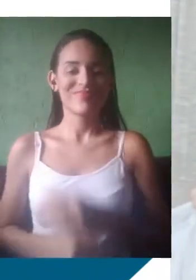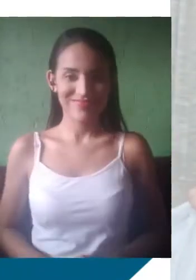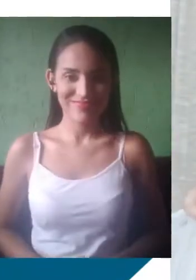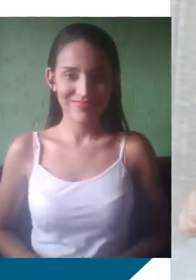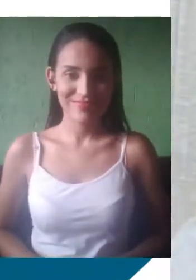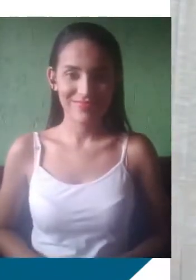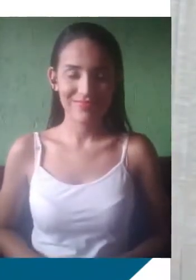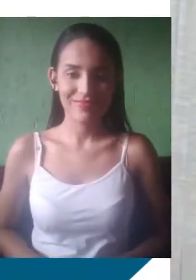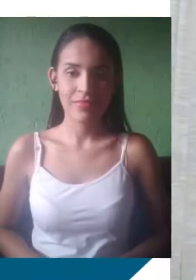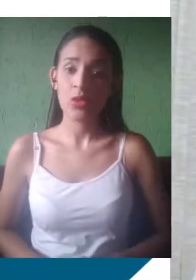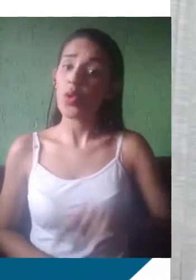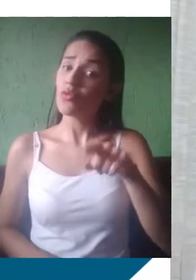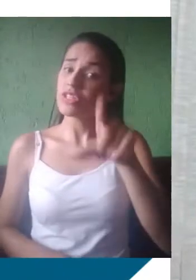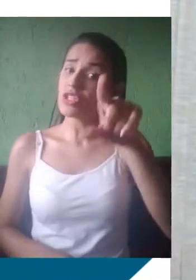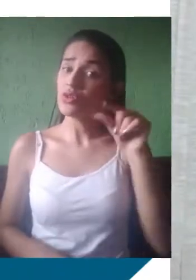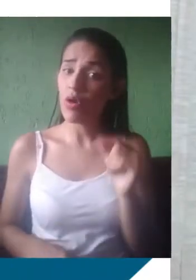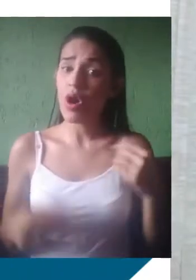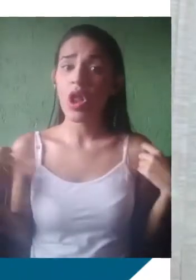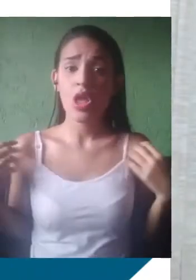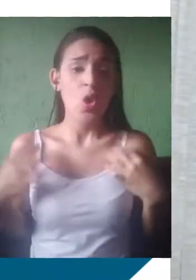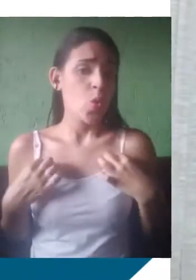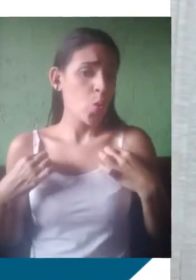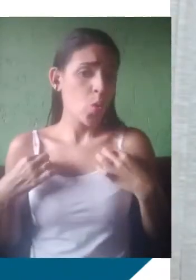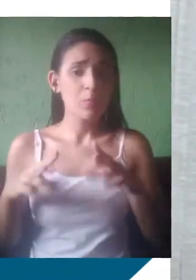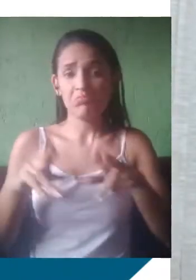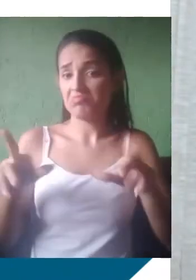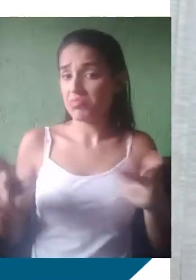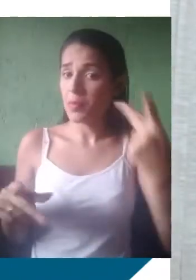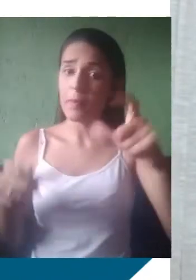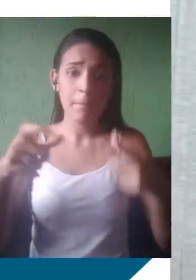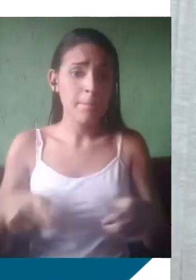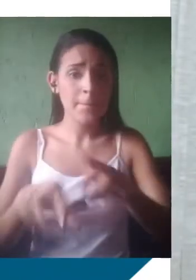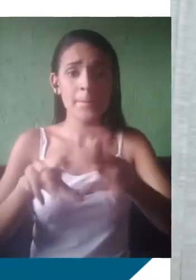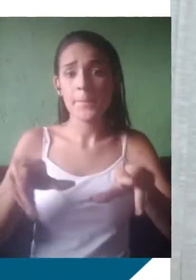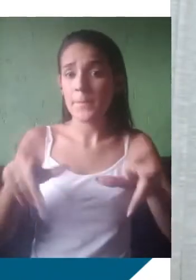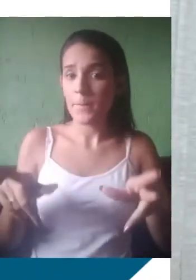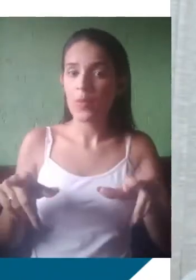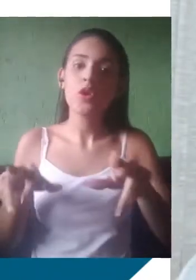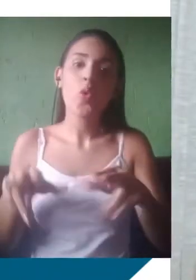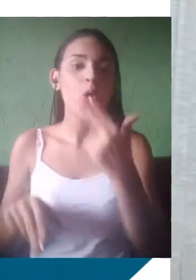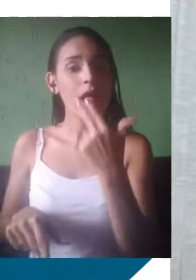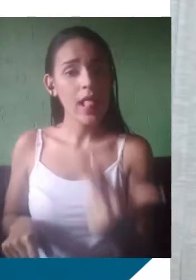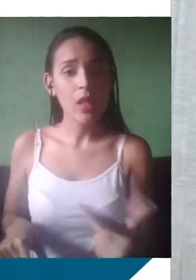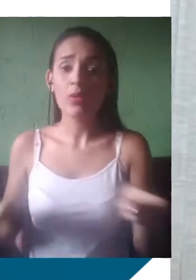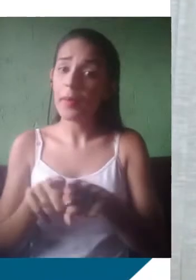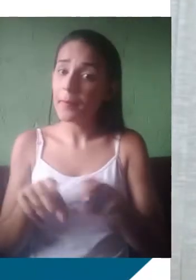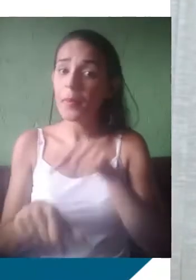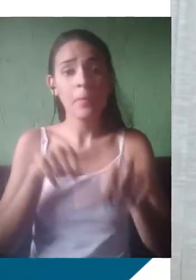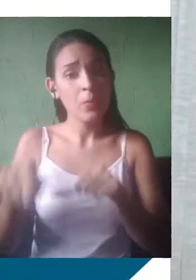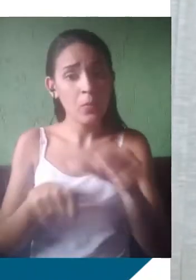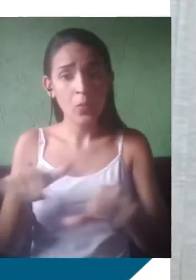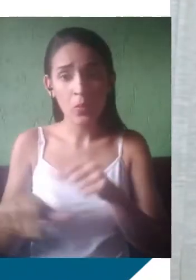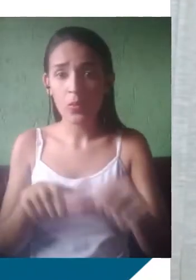as situações, assim também é a língua. Ela não é homogênea, ela varia de acordo com uma série